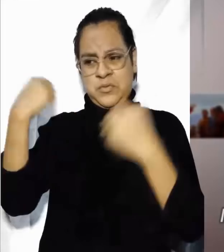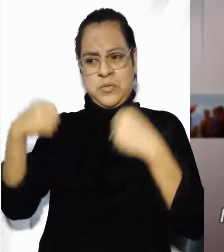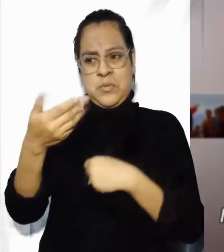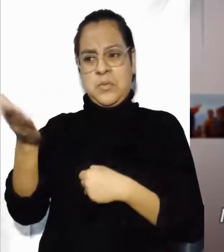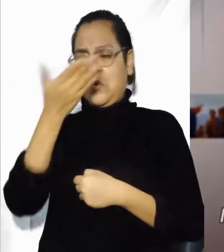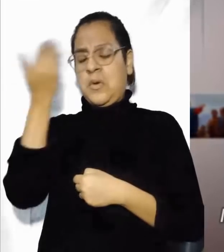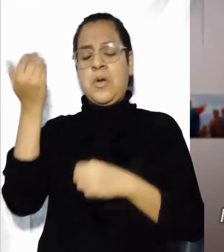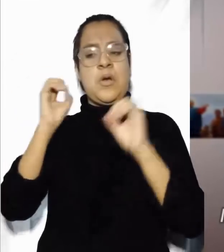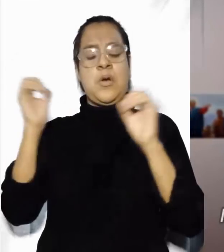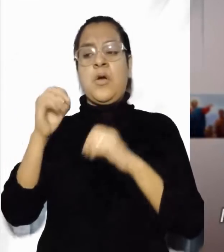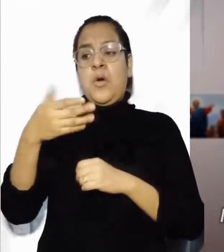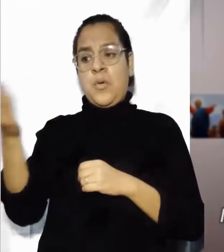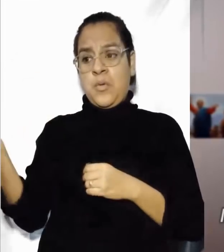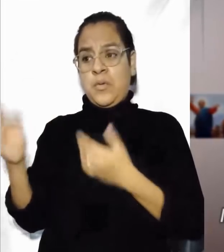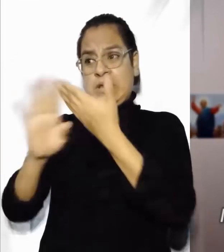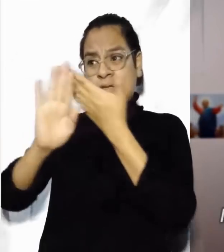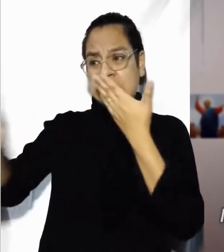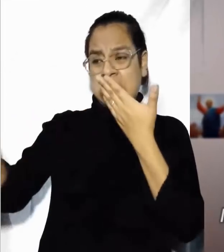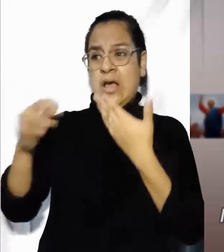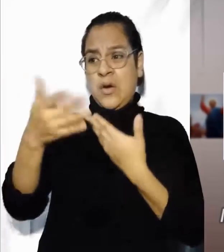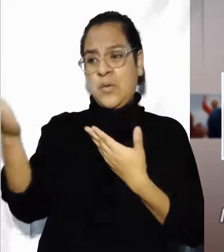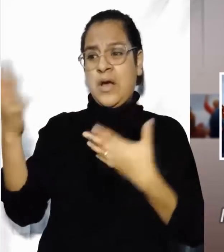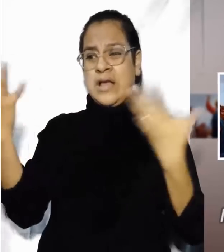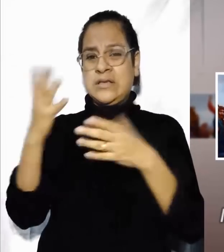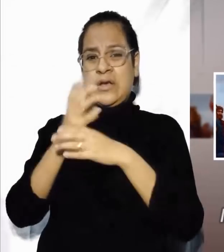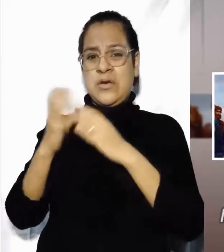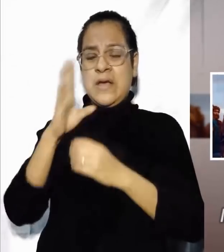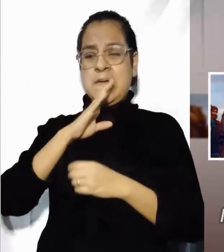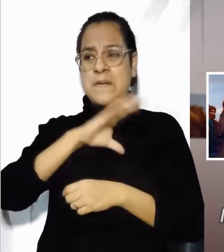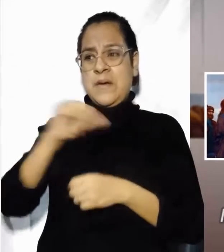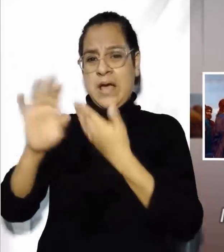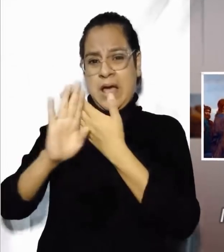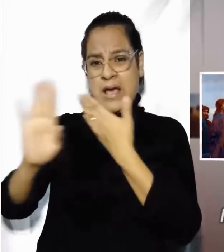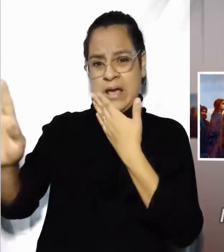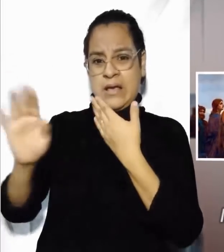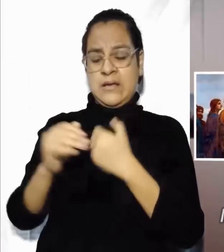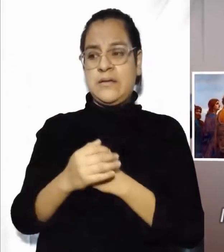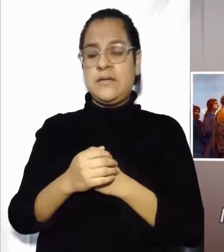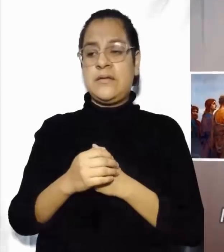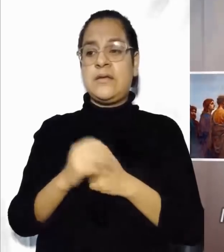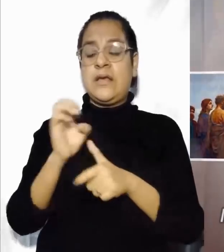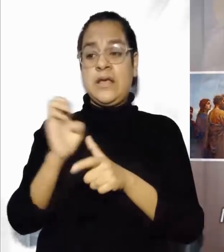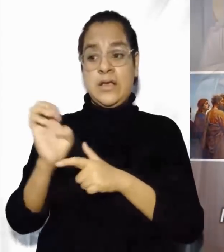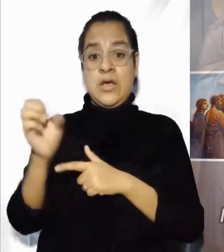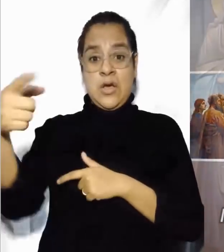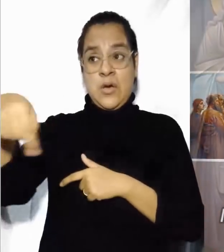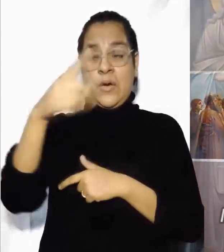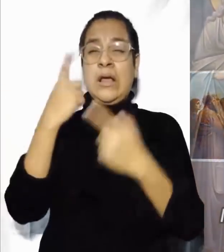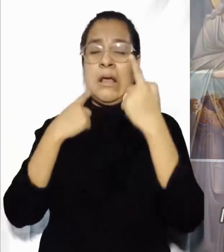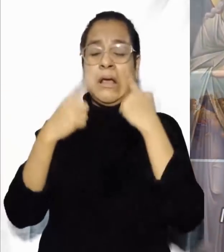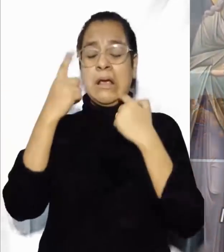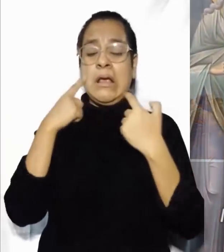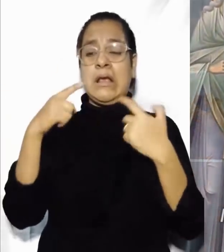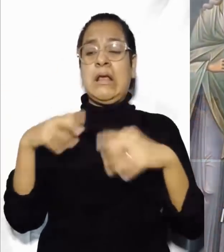yo les aseguro que no sé quiénes son ustedes, apártense de mí todos ustedes los que hacen el mal. Entonces llorarán